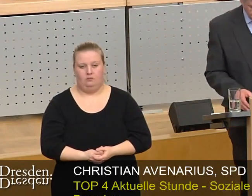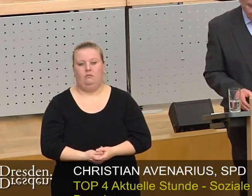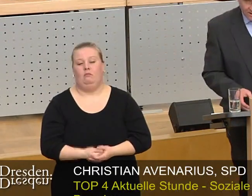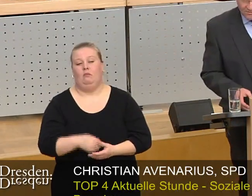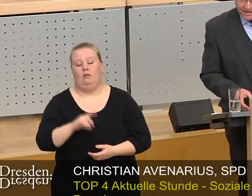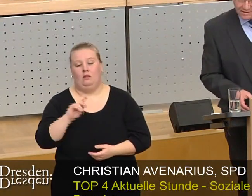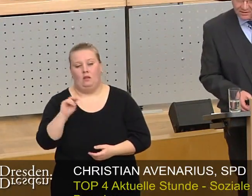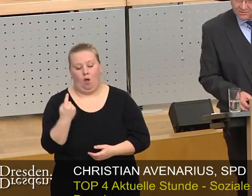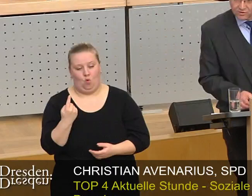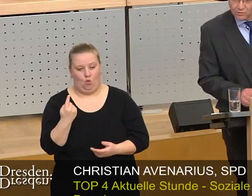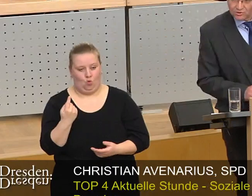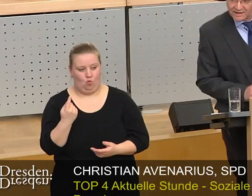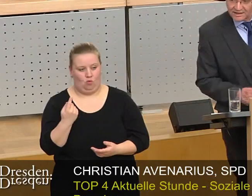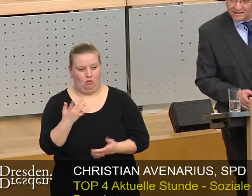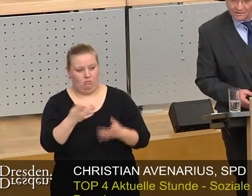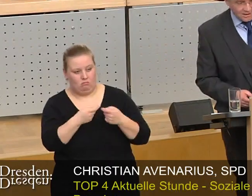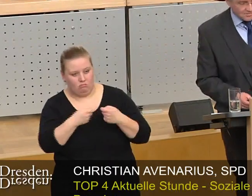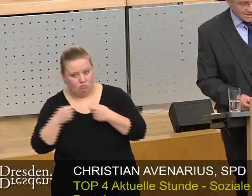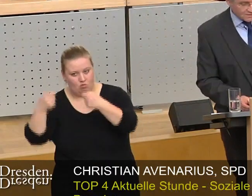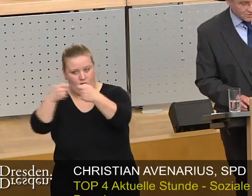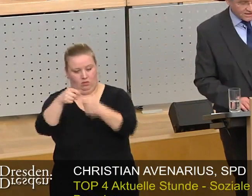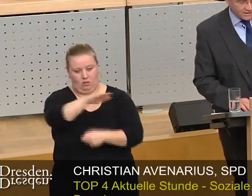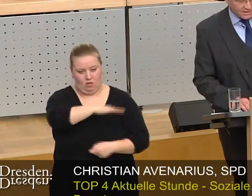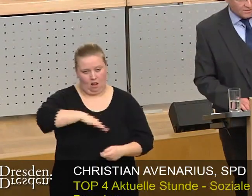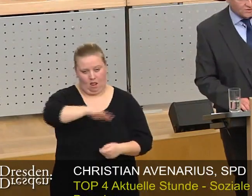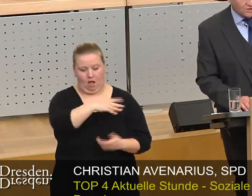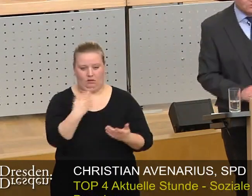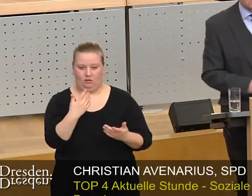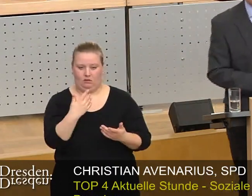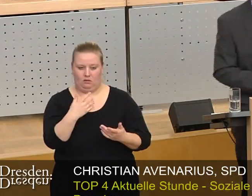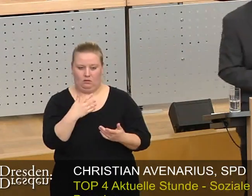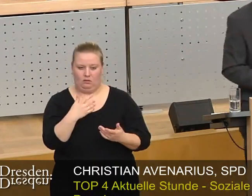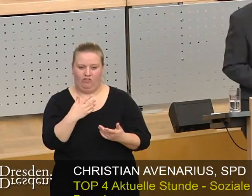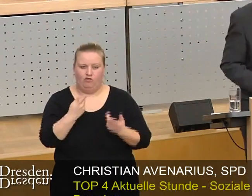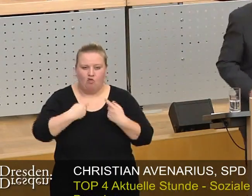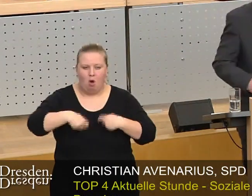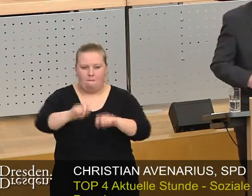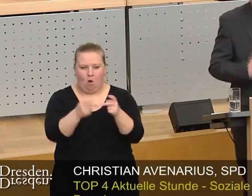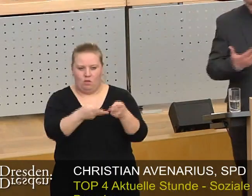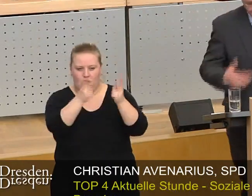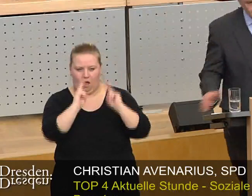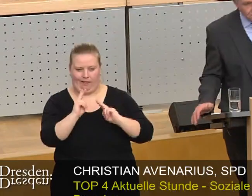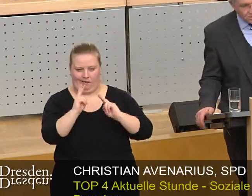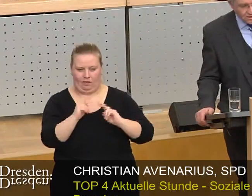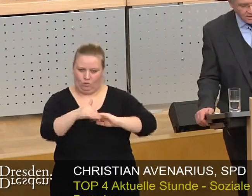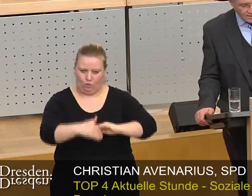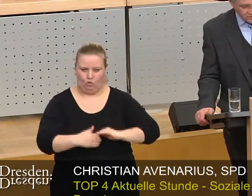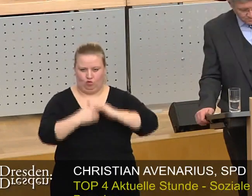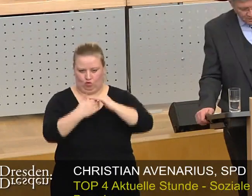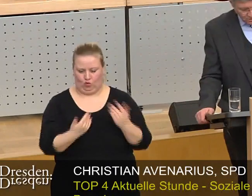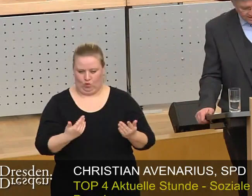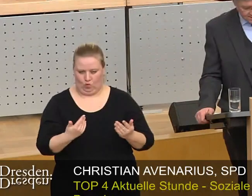Ebenso werden von Bund und Ländern Mittel für die Bereitstellung